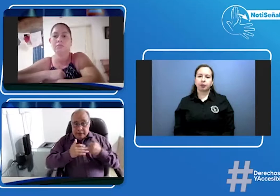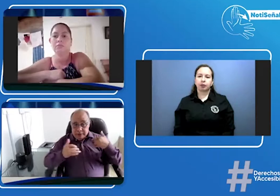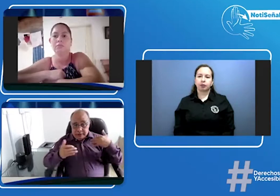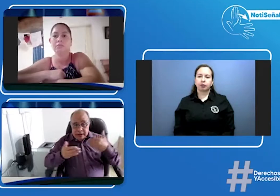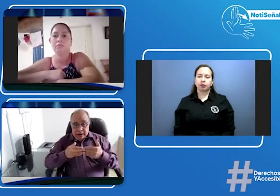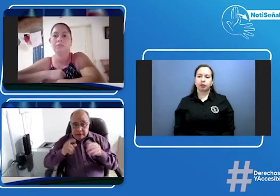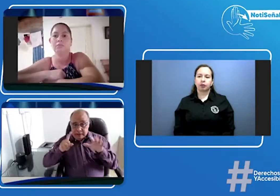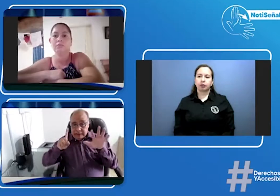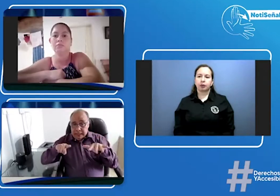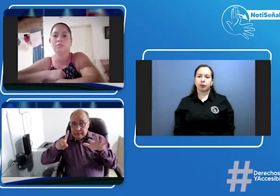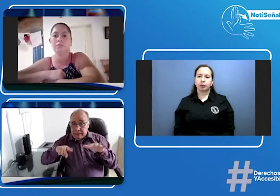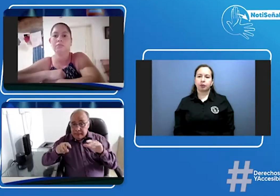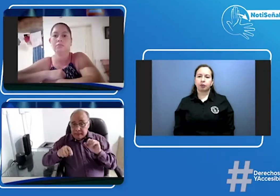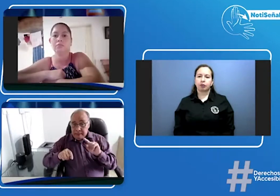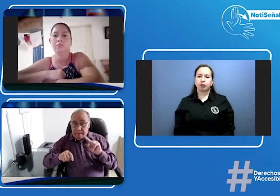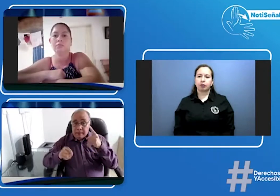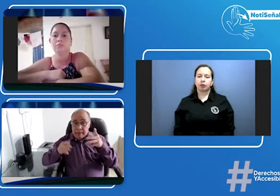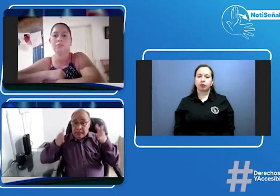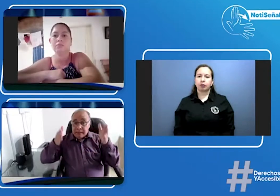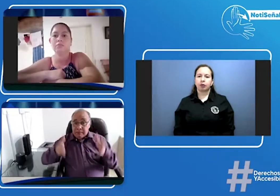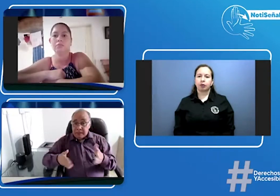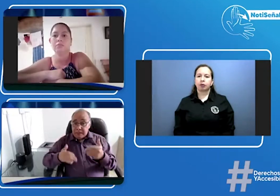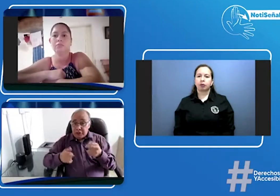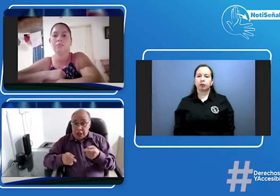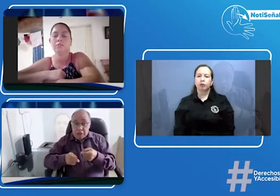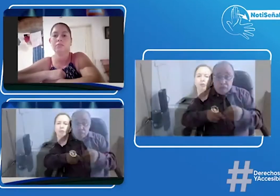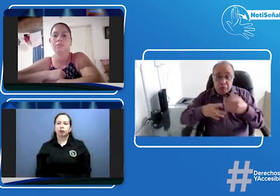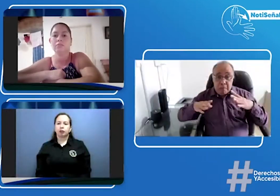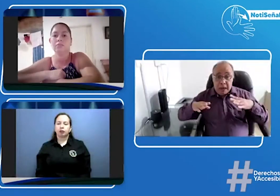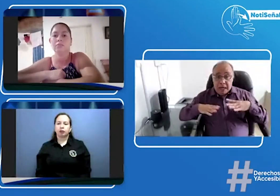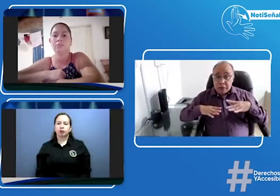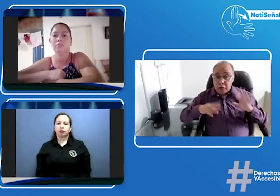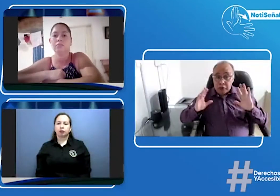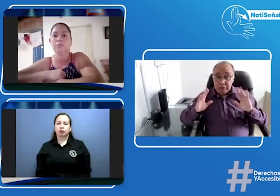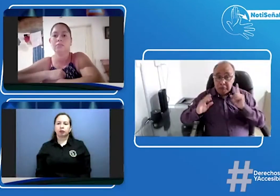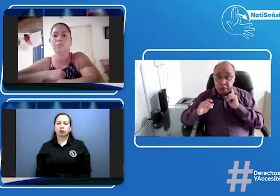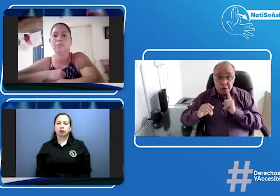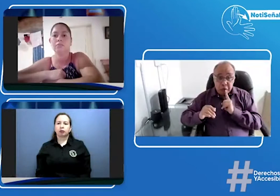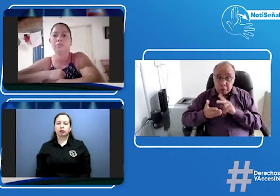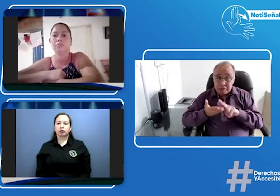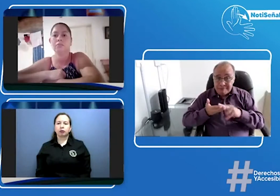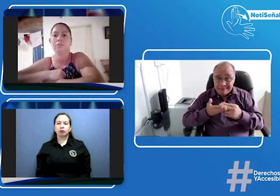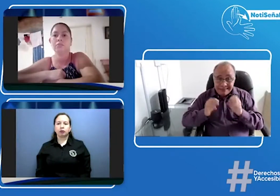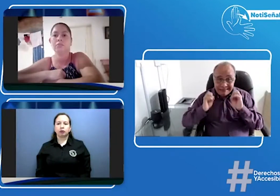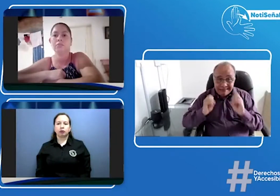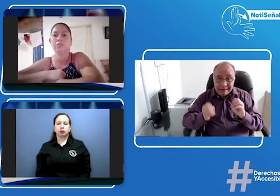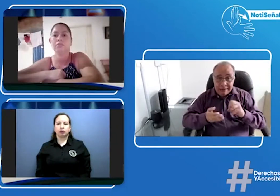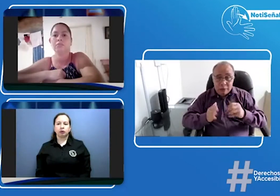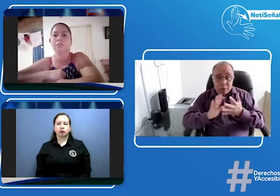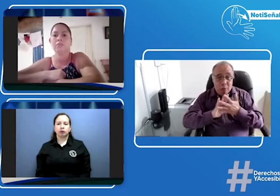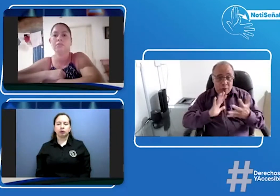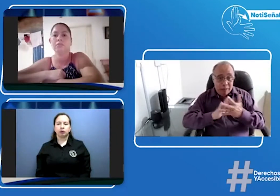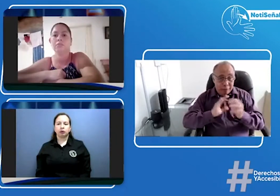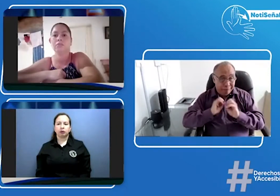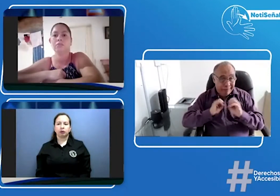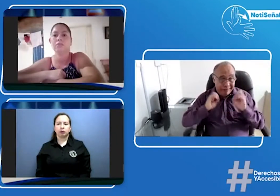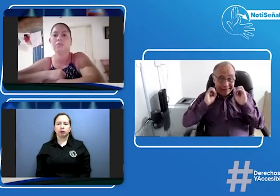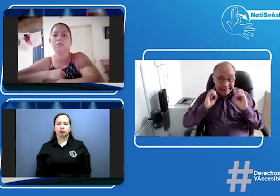¿qué quiere decir que ya llevan este primer semestre ya van a salir a vacaciones y los estudiantes